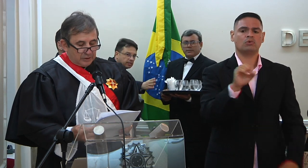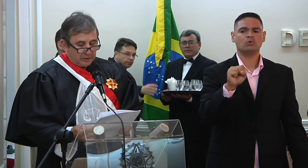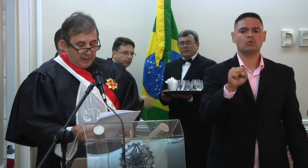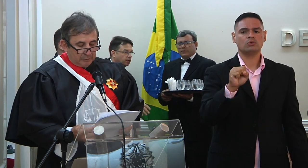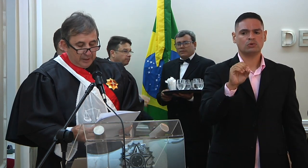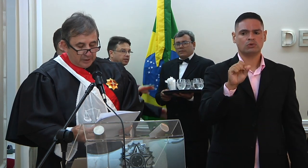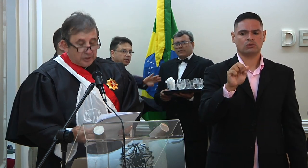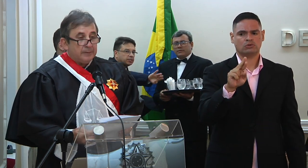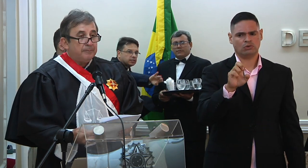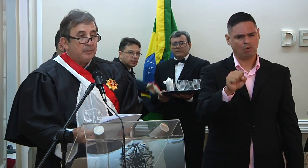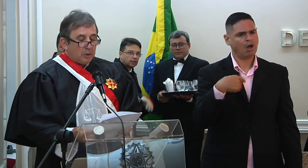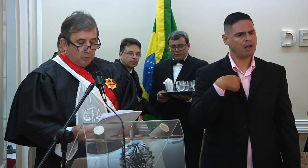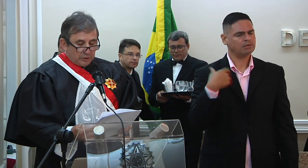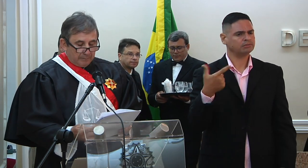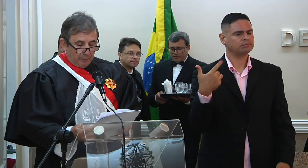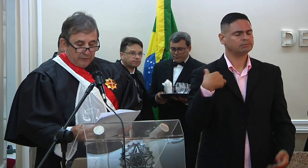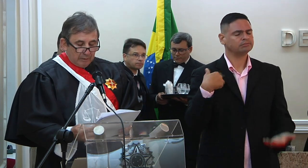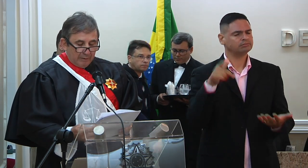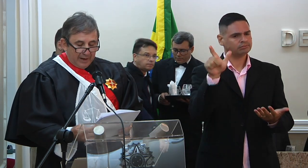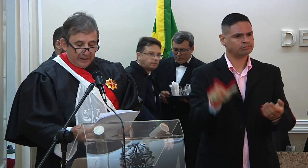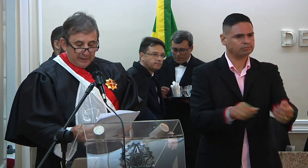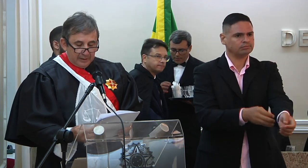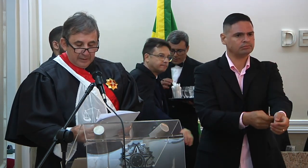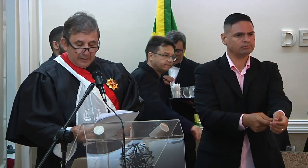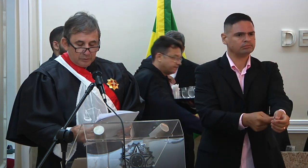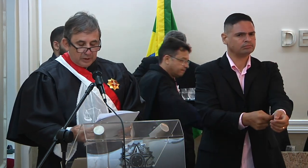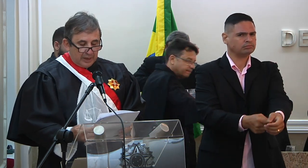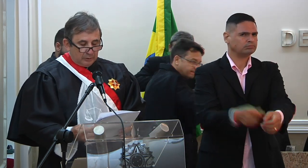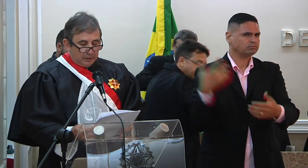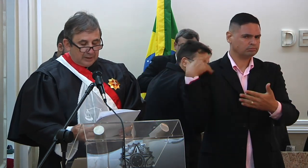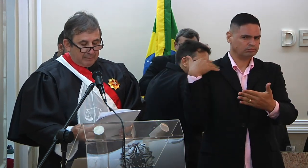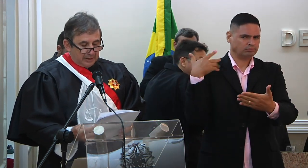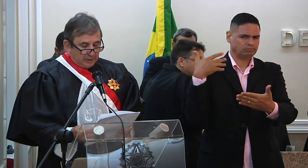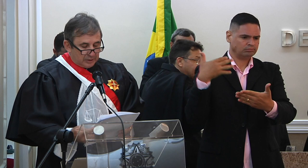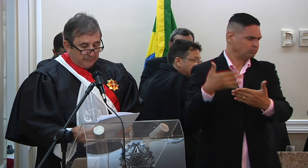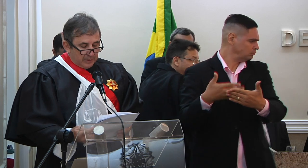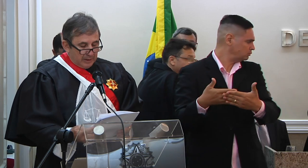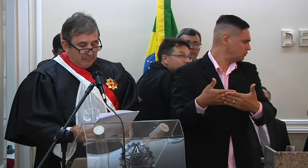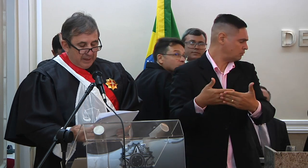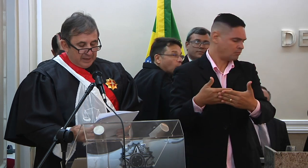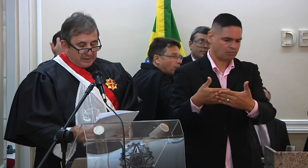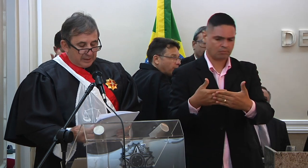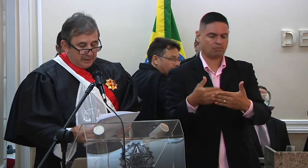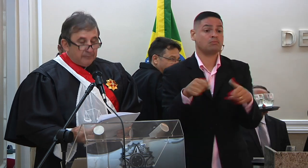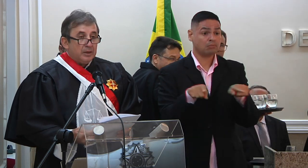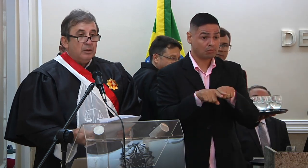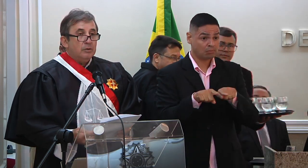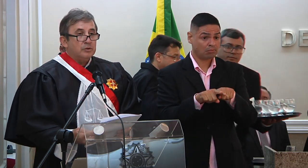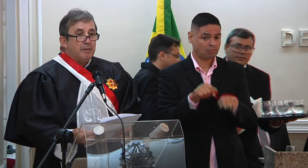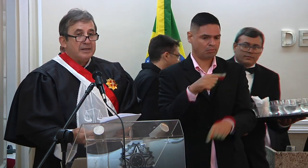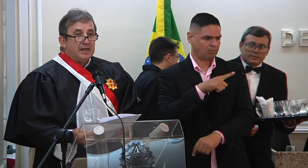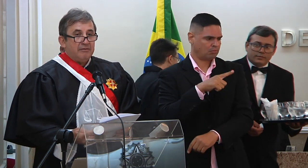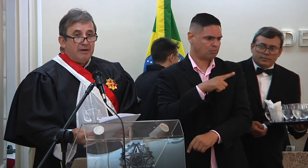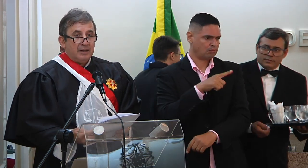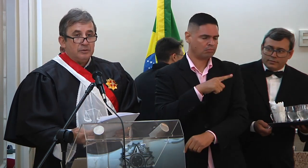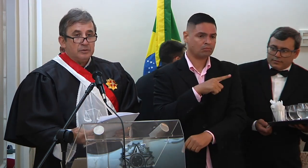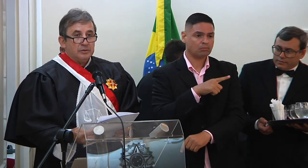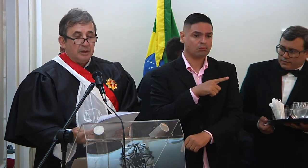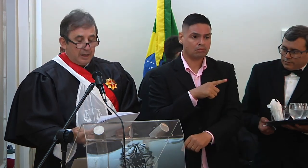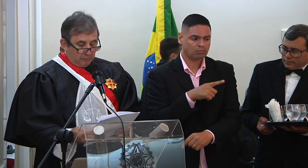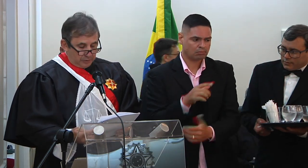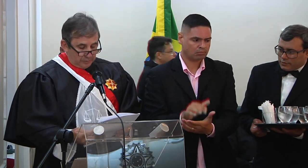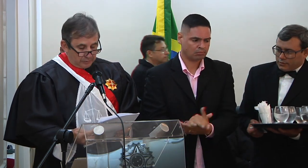magistrado este, cuja profígua carreira na Judicatura Trabalhista, merece aqui os mais